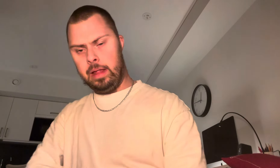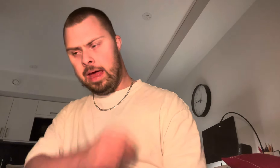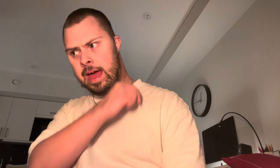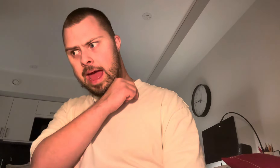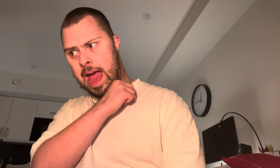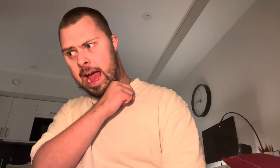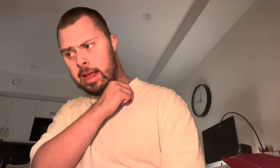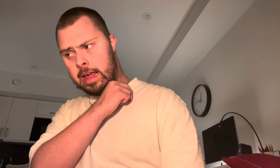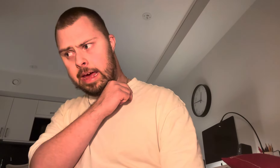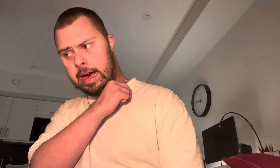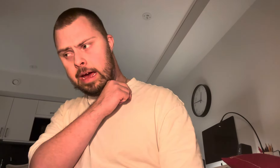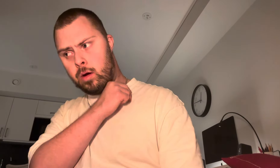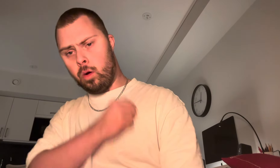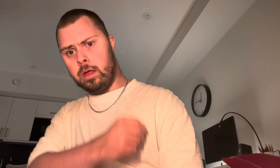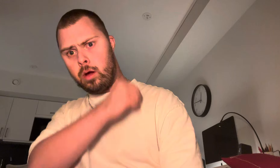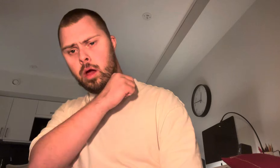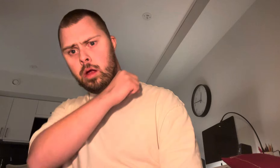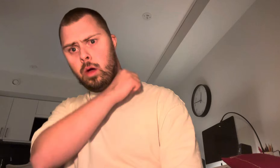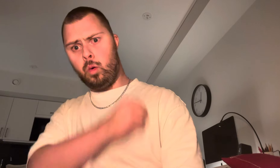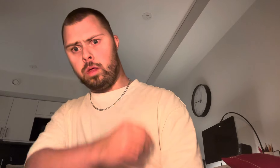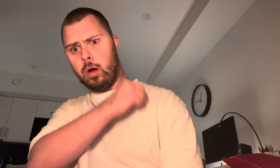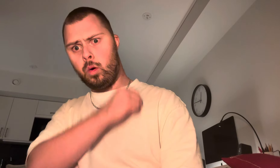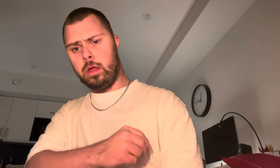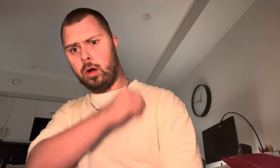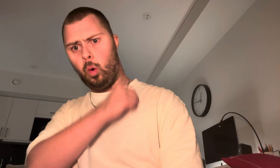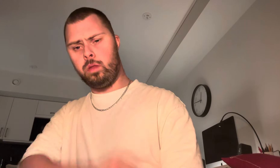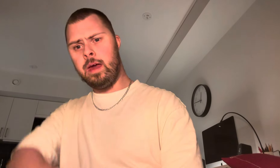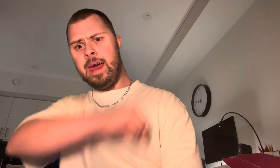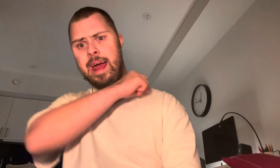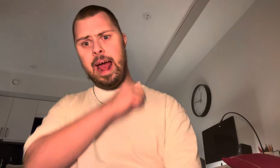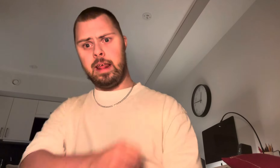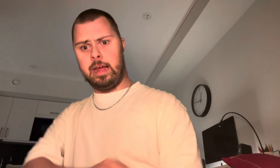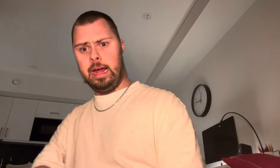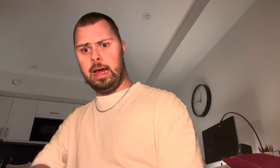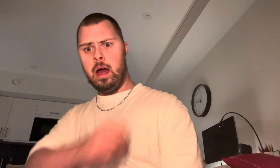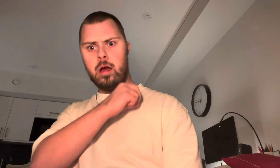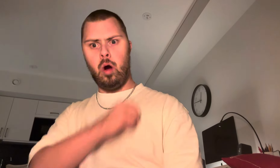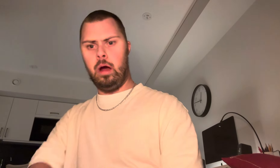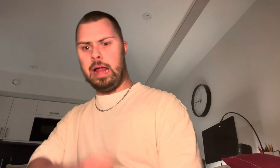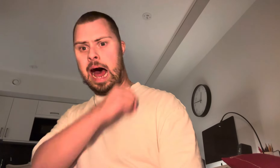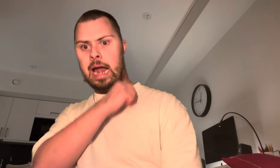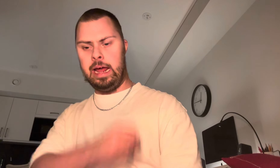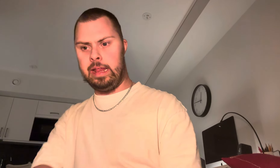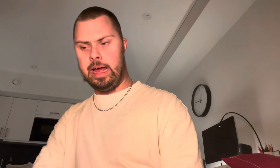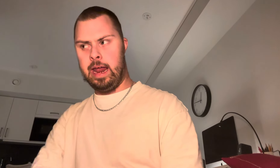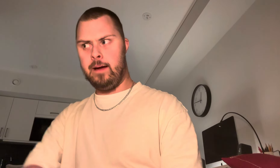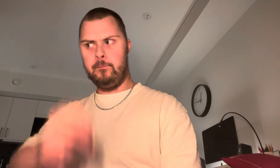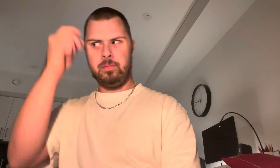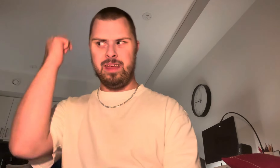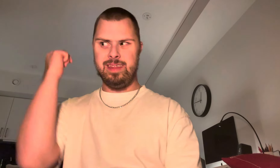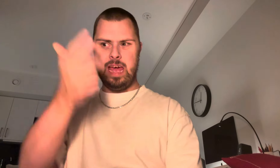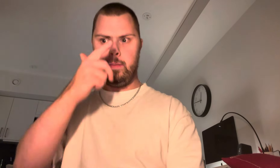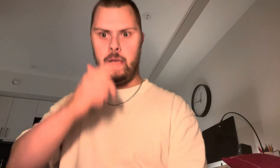mina-titler. Det är bra.